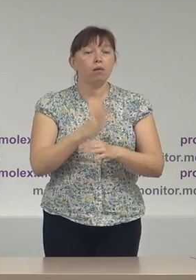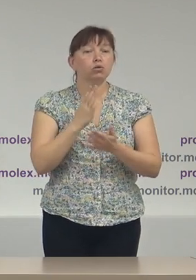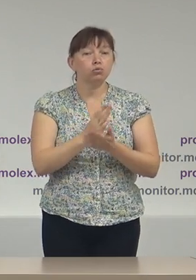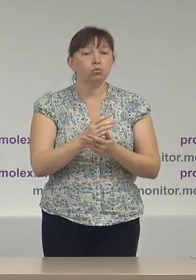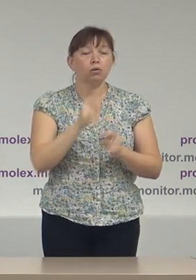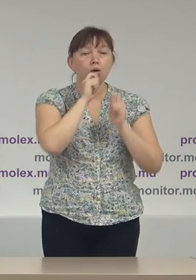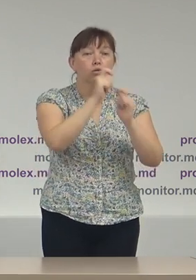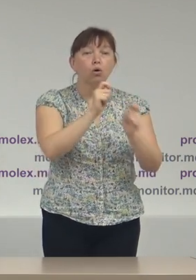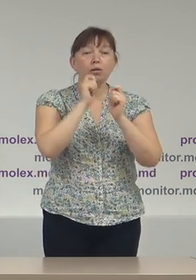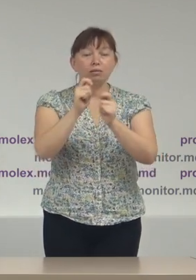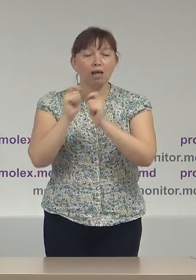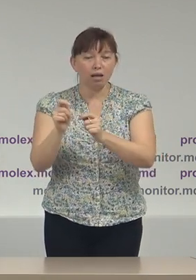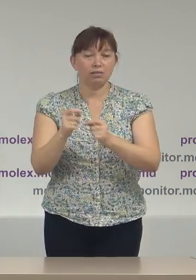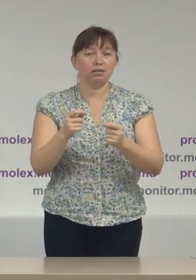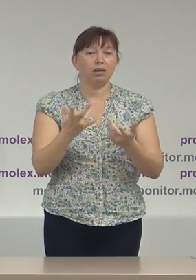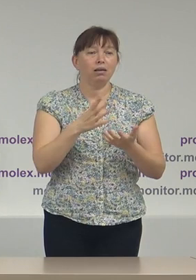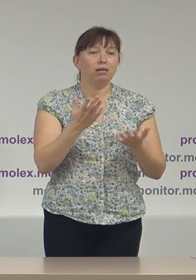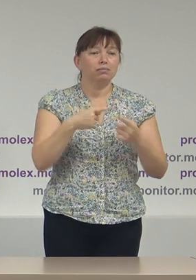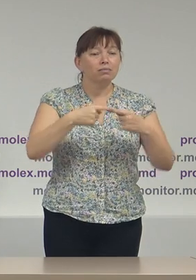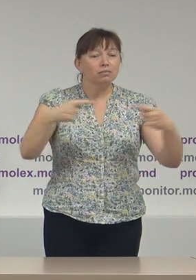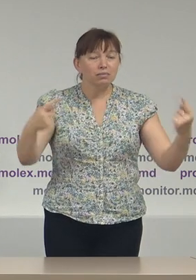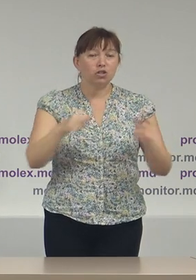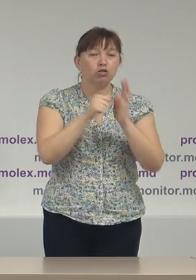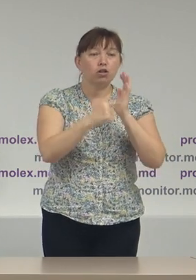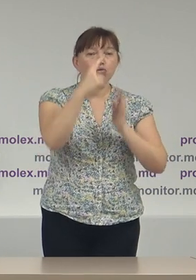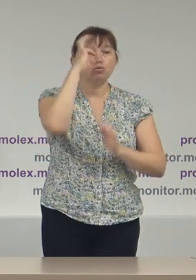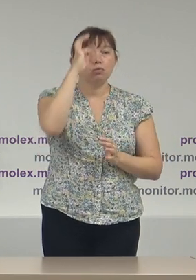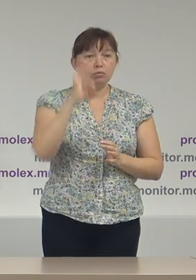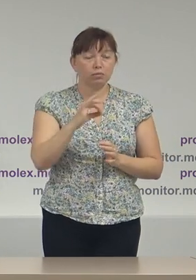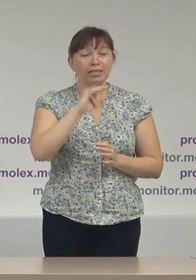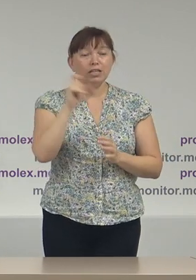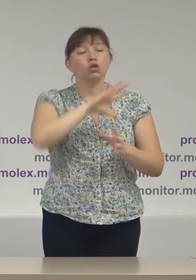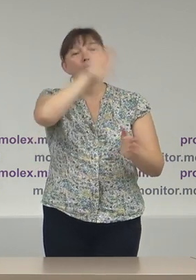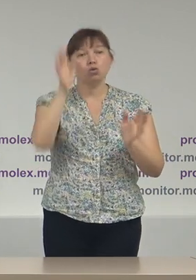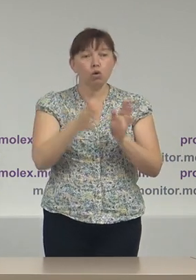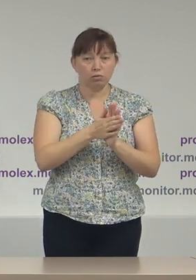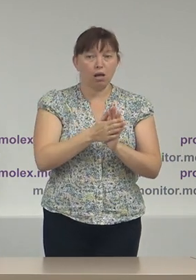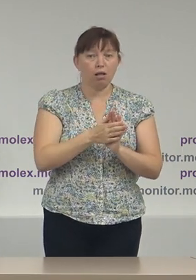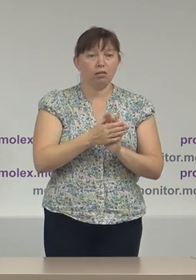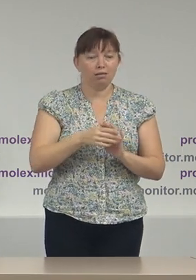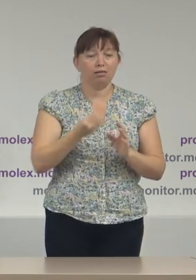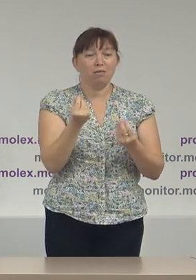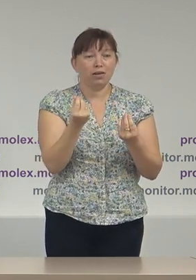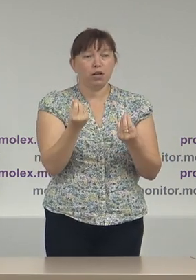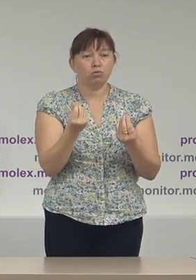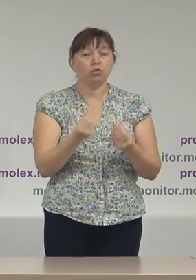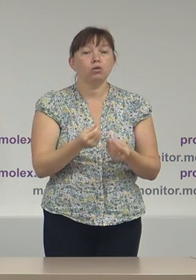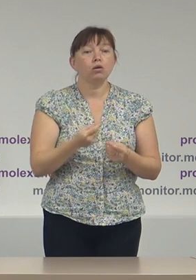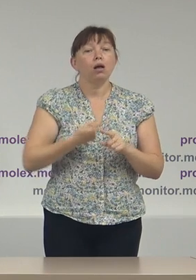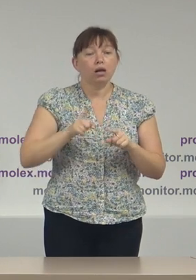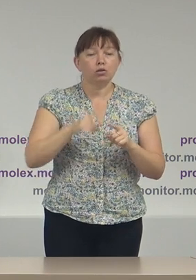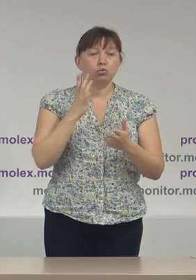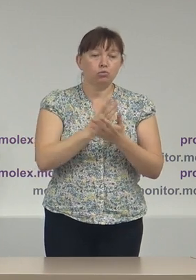donații în mărfuri și servicii. Cam 61% din totalul resurselor sunt